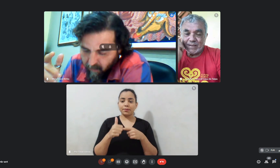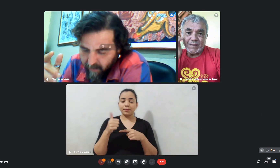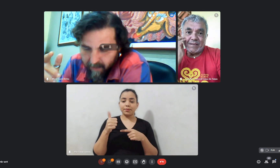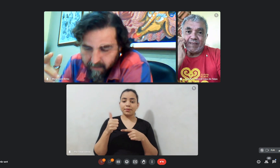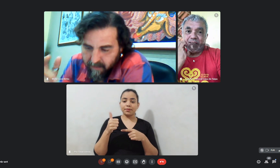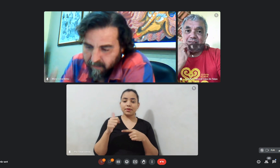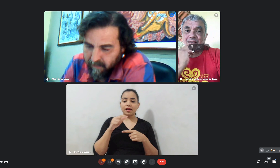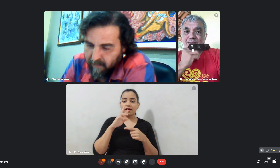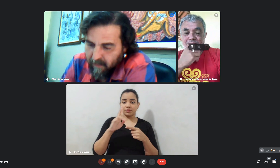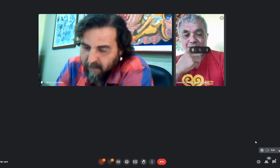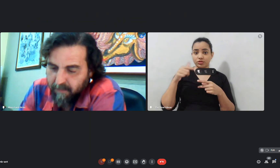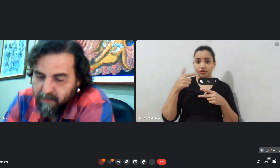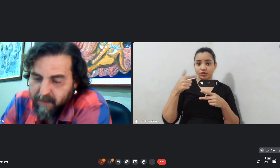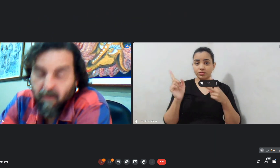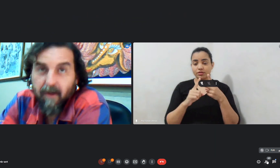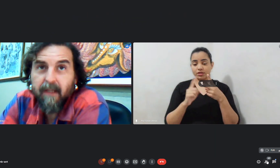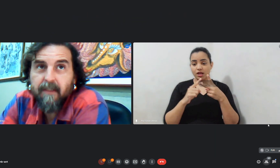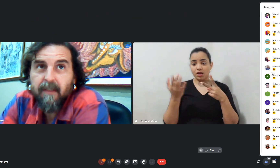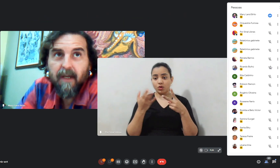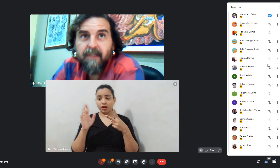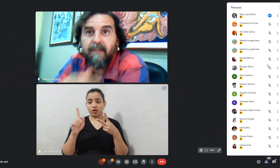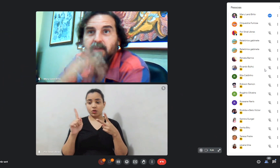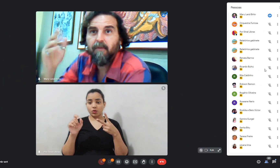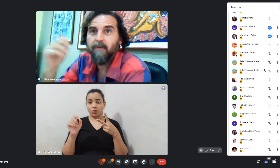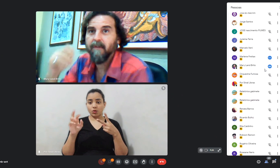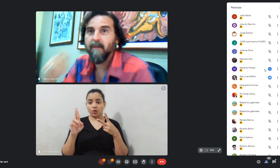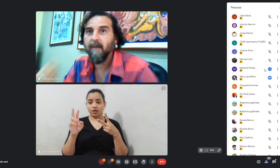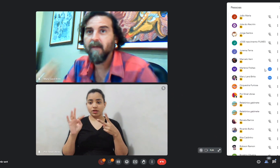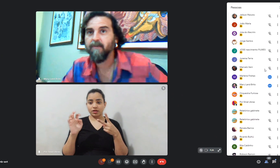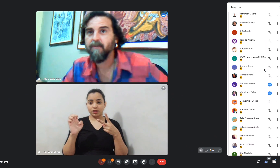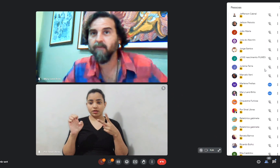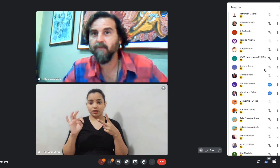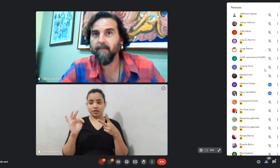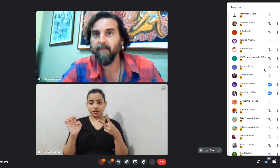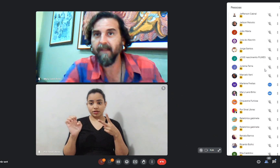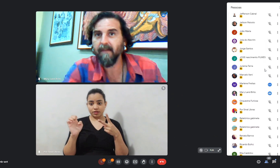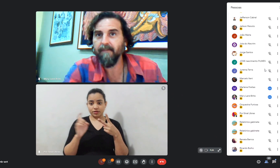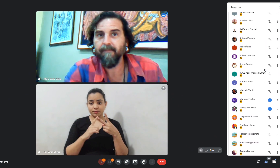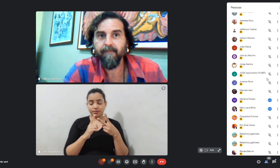a Gorete e depois a Gorete a gente responde a responde